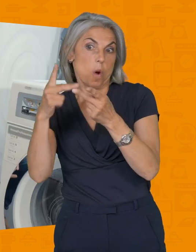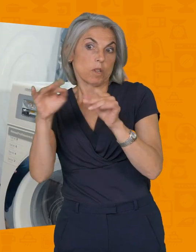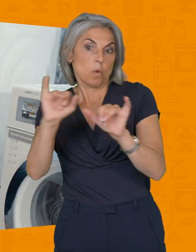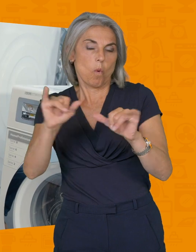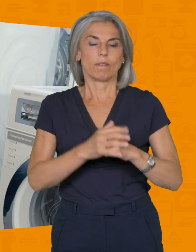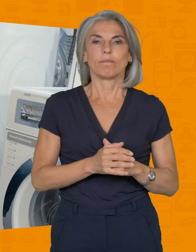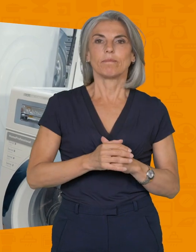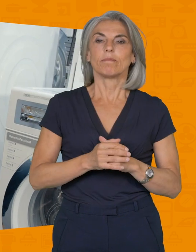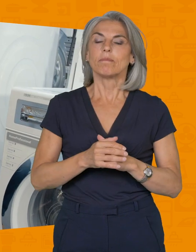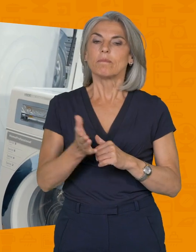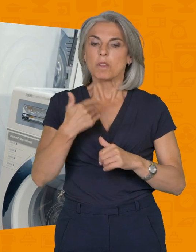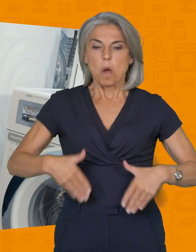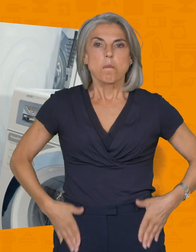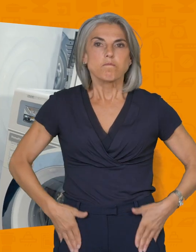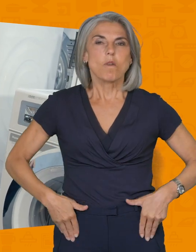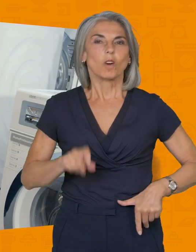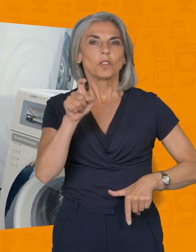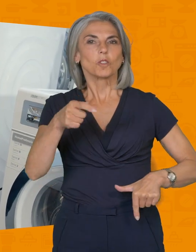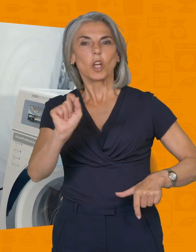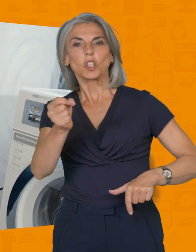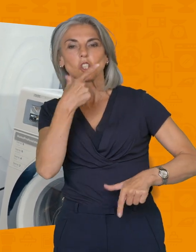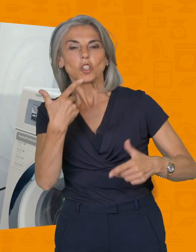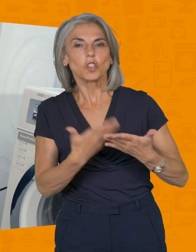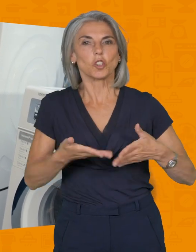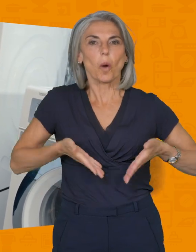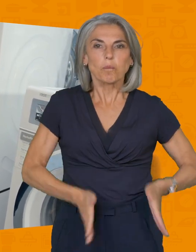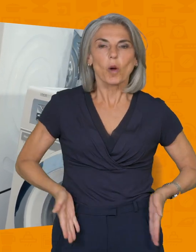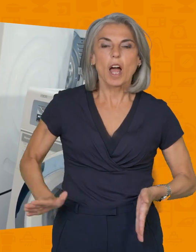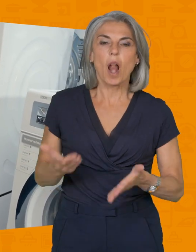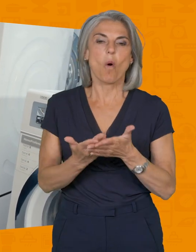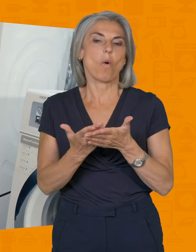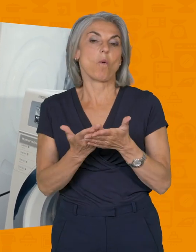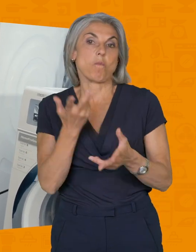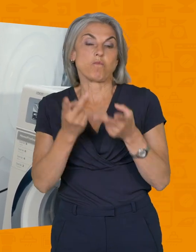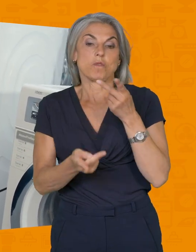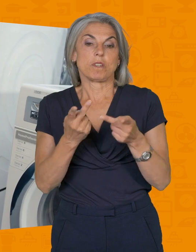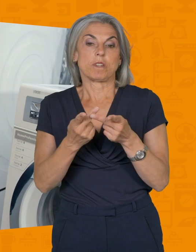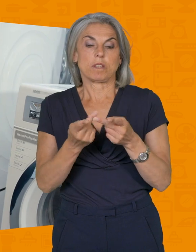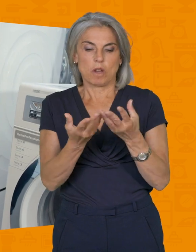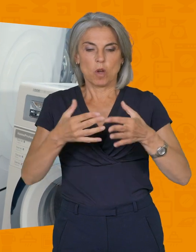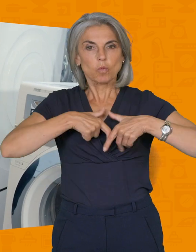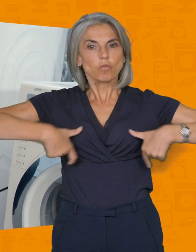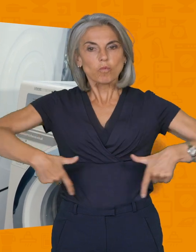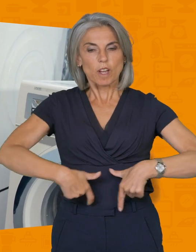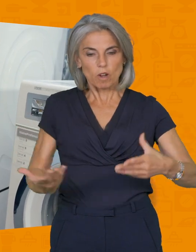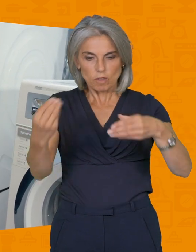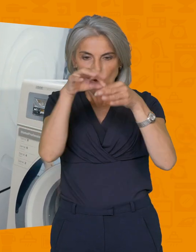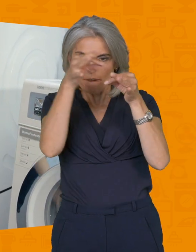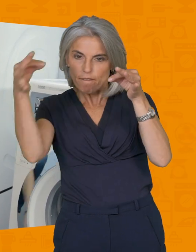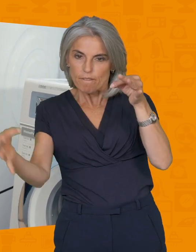vous ne videz pas les poches de vos pantalons, de vos pantalons, si vous ne mettez pas vos sous-vêtements à l'intérieur d'un filet, vous risquez d